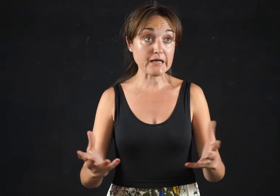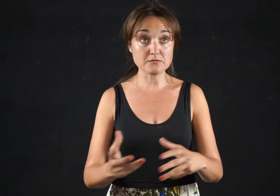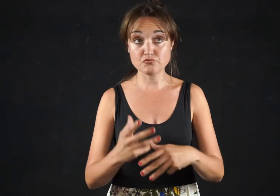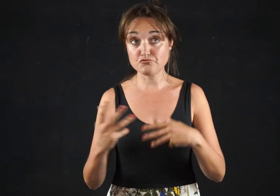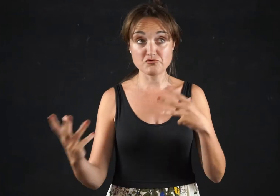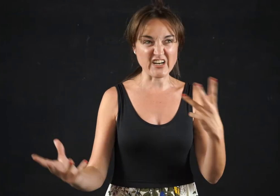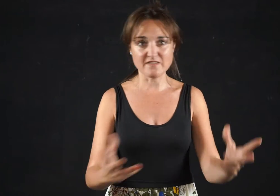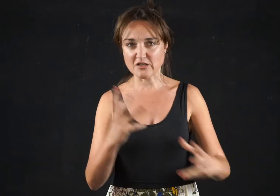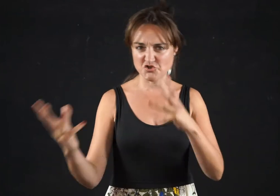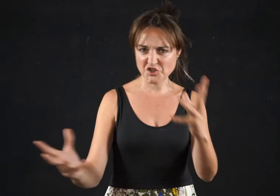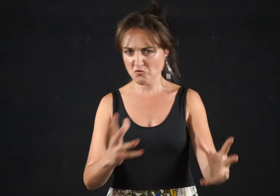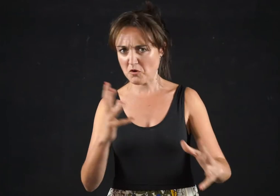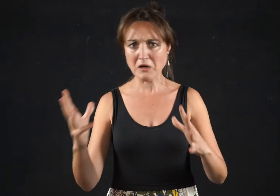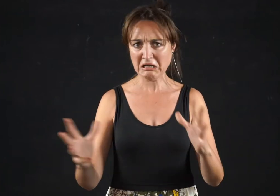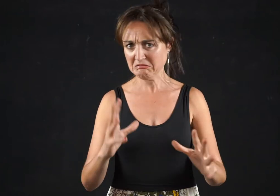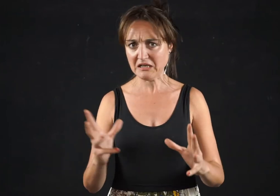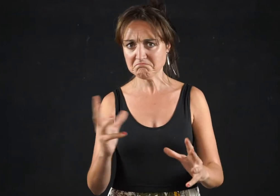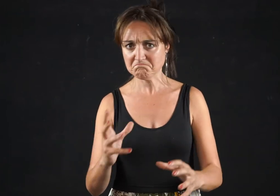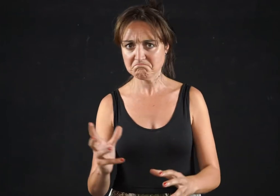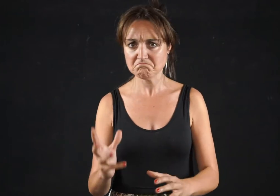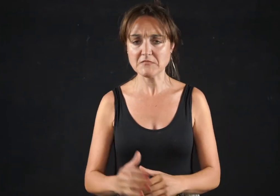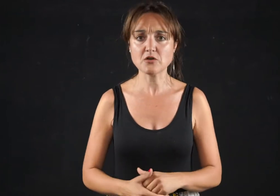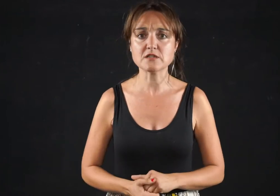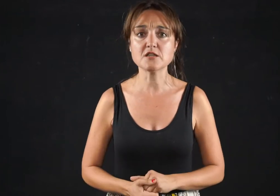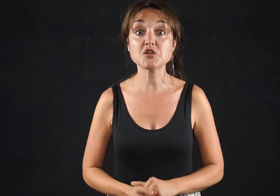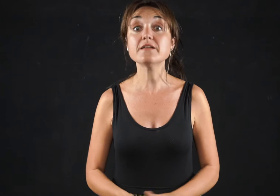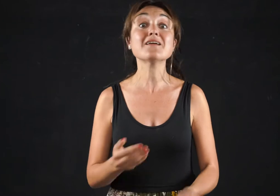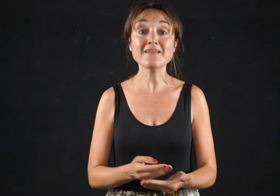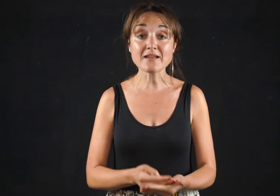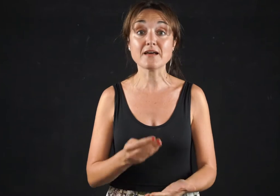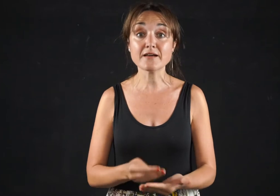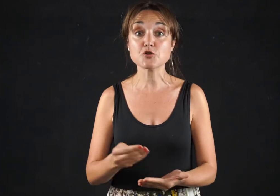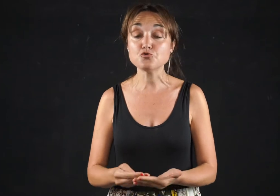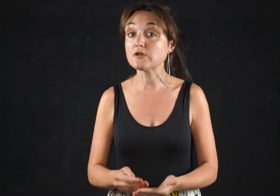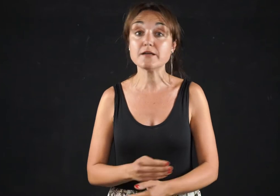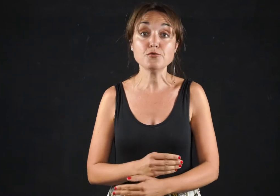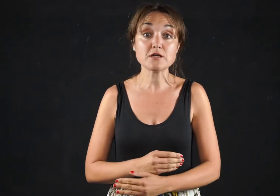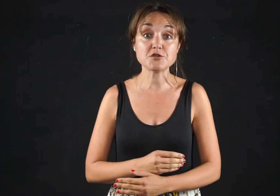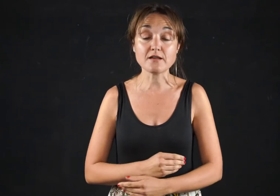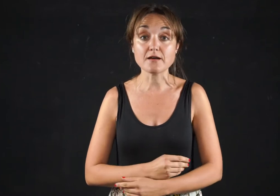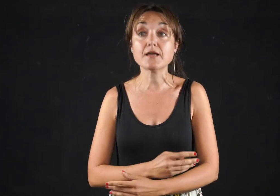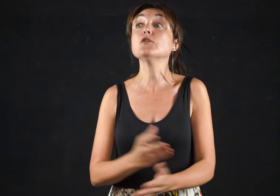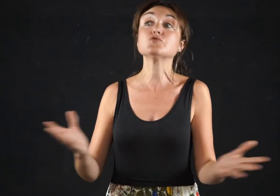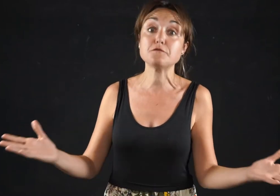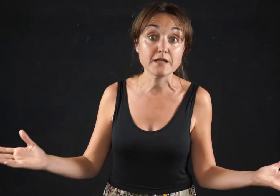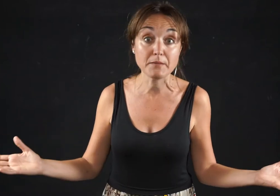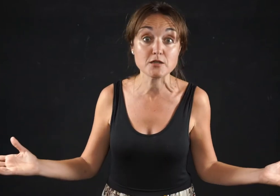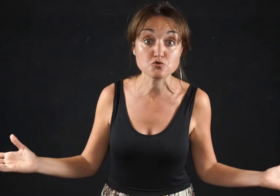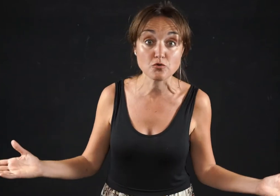35-40, una cosa del genere, nata e cresciuta in una città che non si fila mai nessuno,